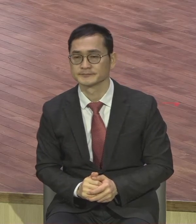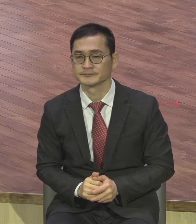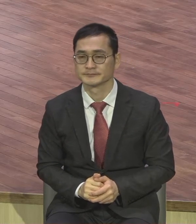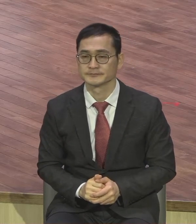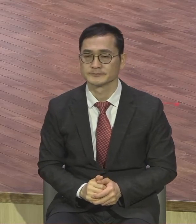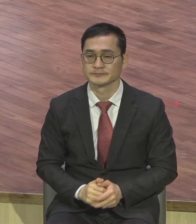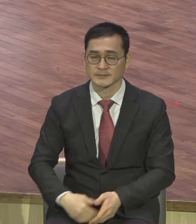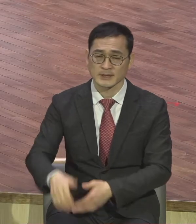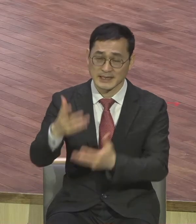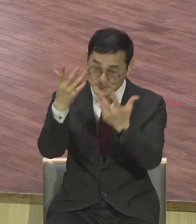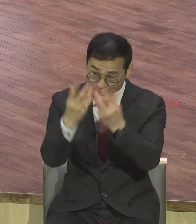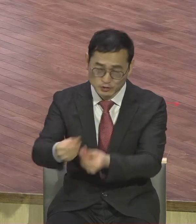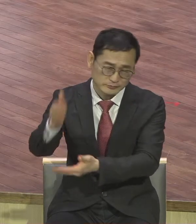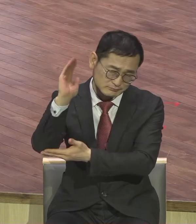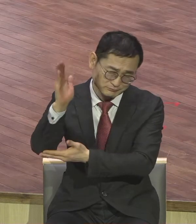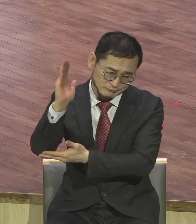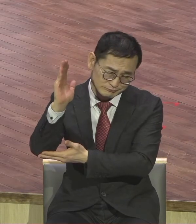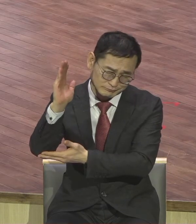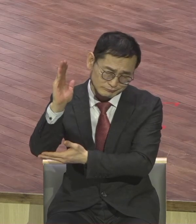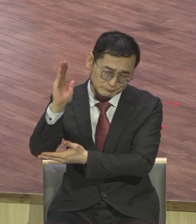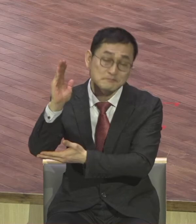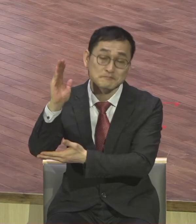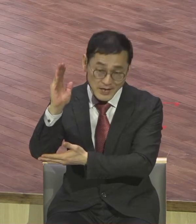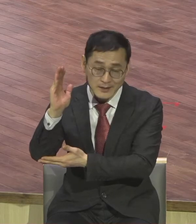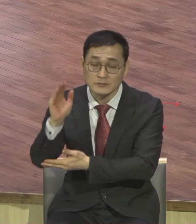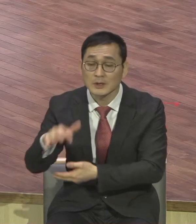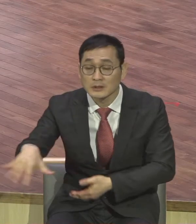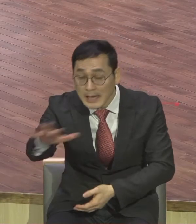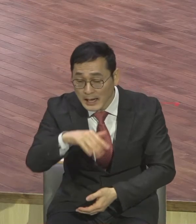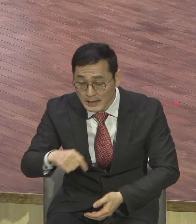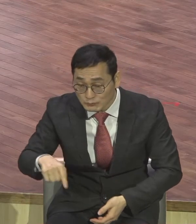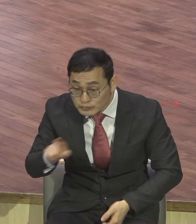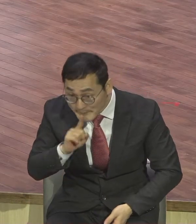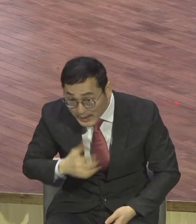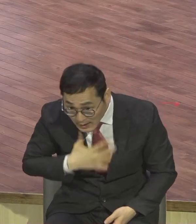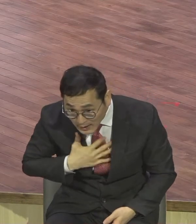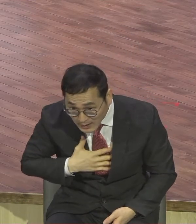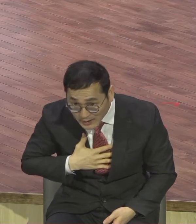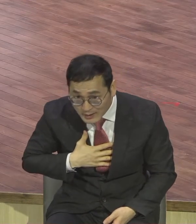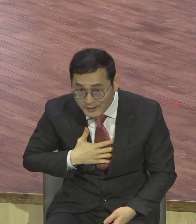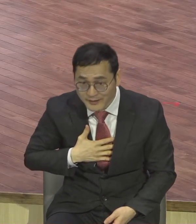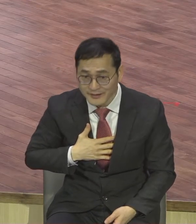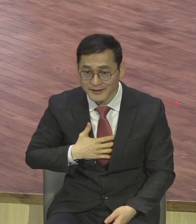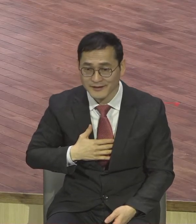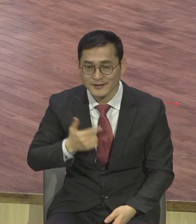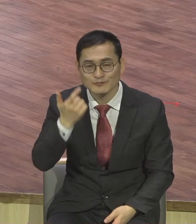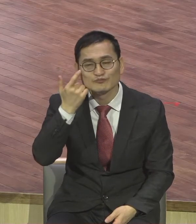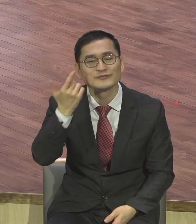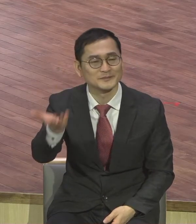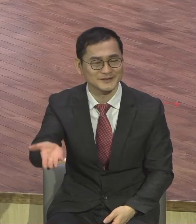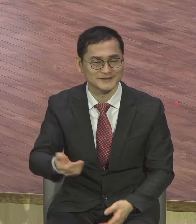깨닫느냐라는 질문이 비유기 때문에 참 영적으로